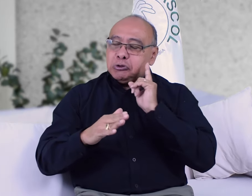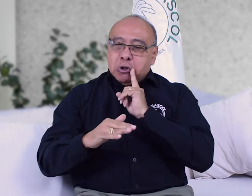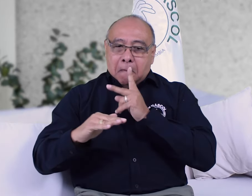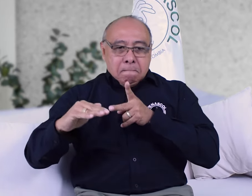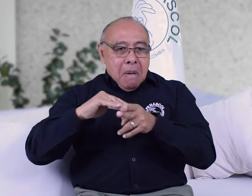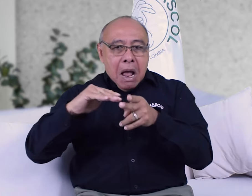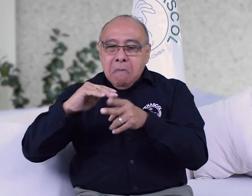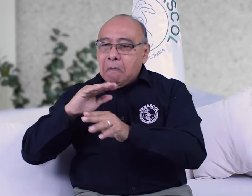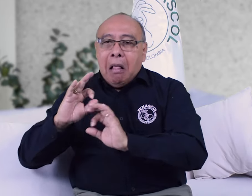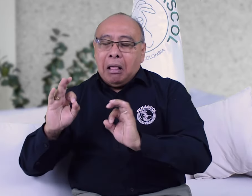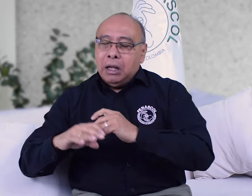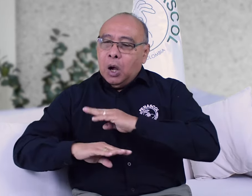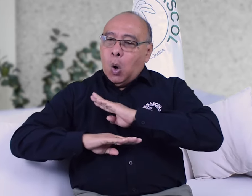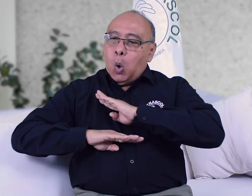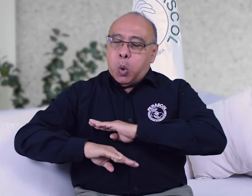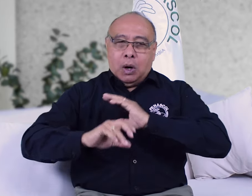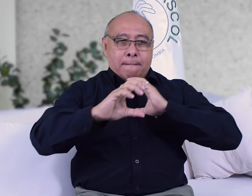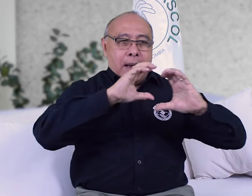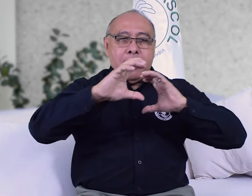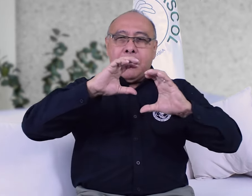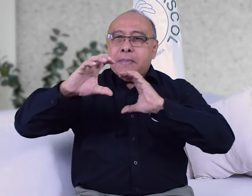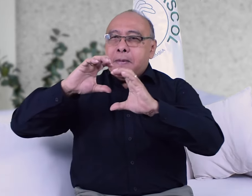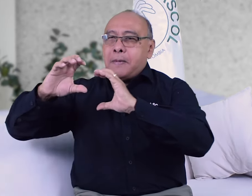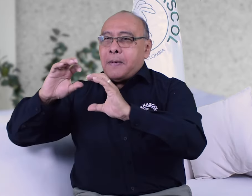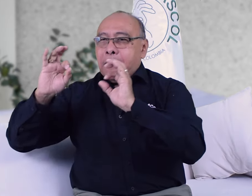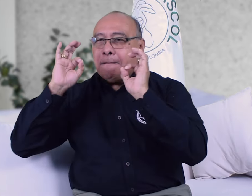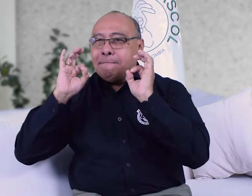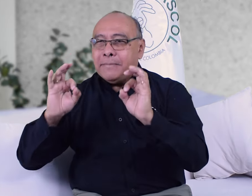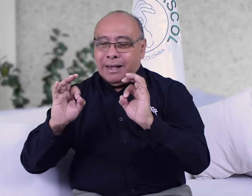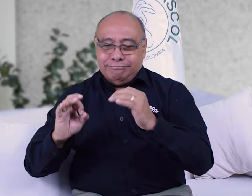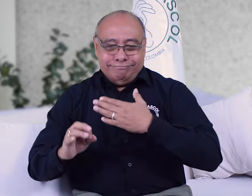garantizando la lengua de señas como la primera lengua de la comunidad sorda